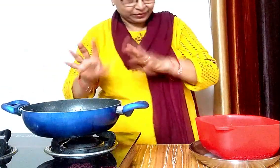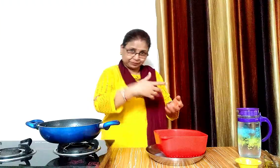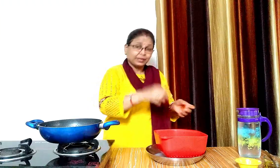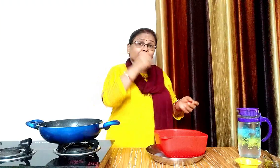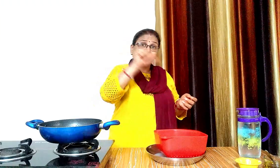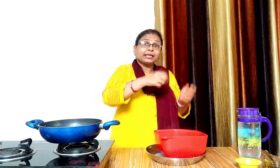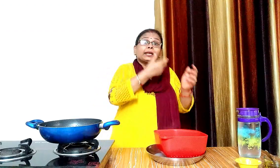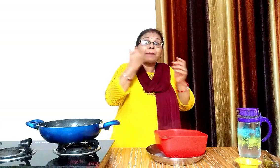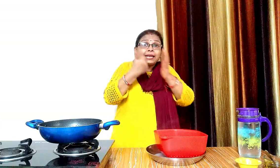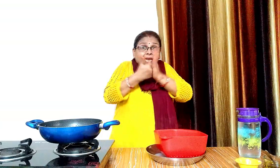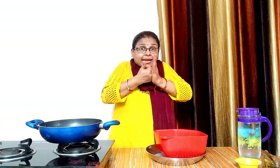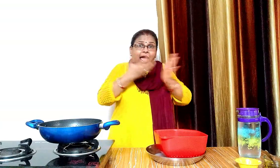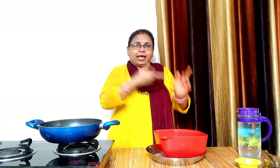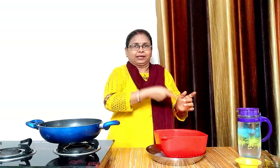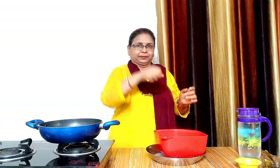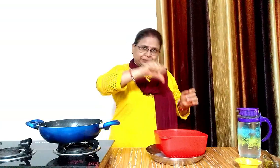इसे ठंडे पानी से एक बार दो लेंगे